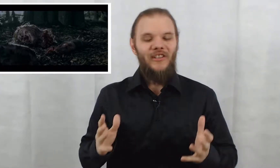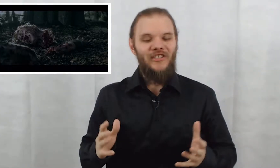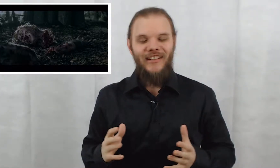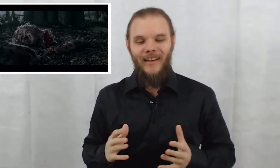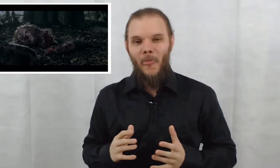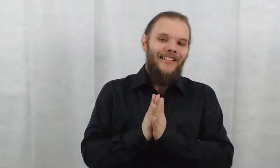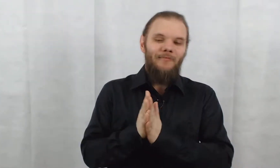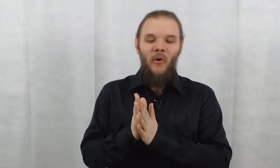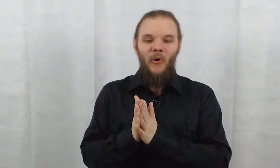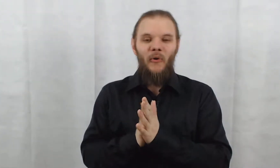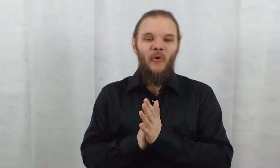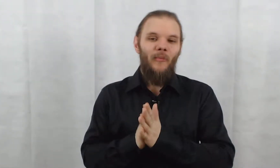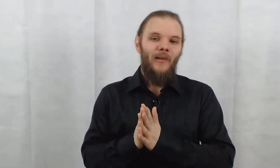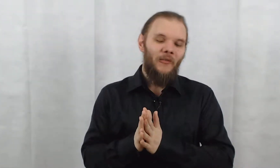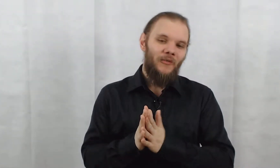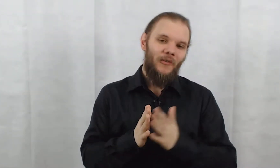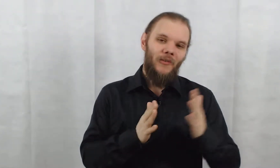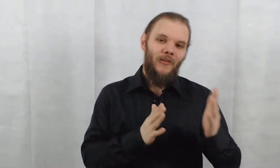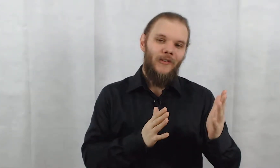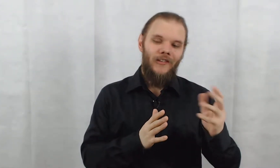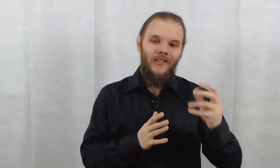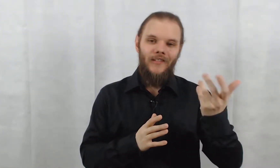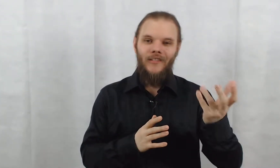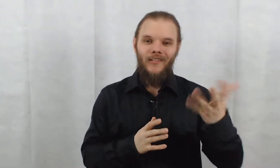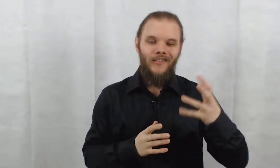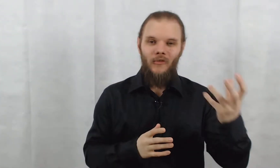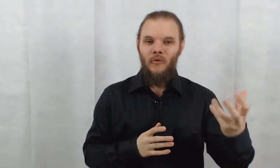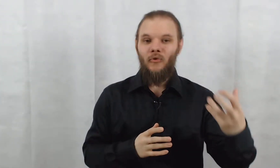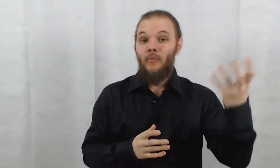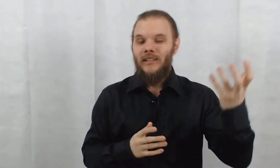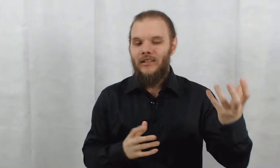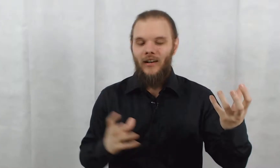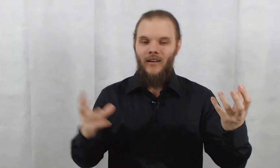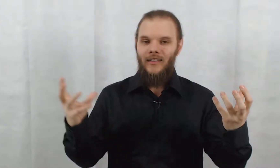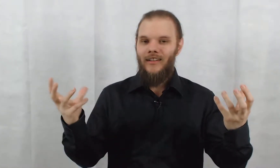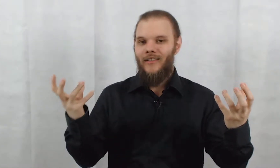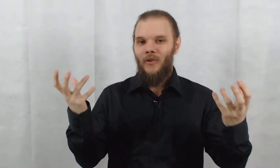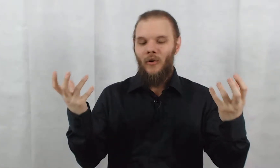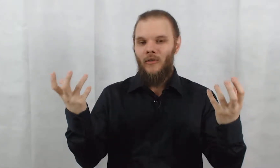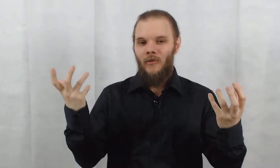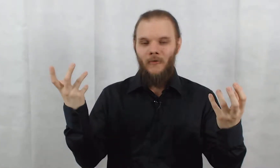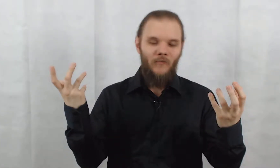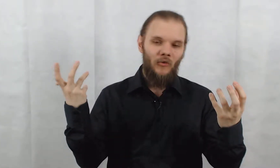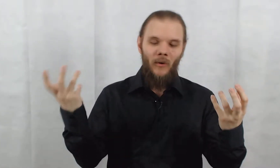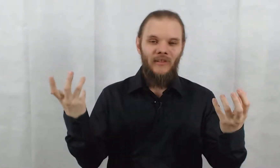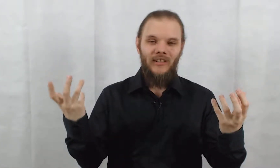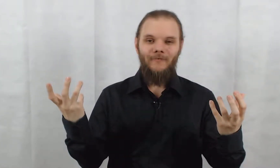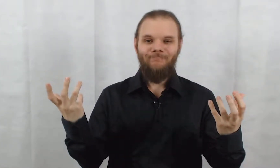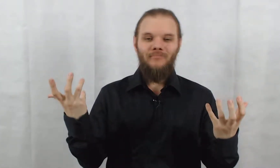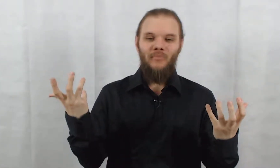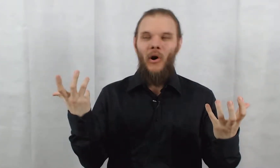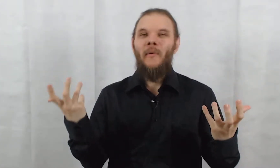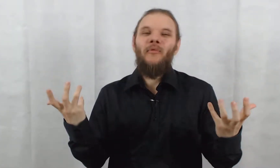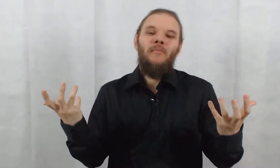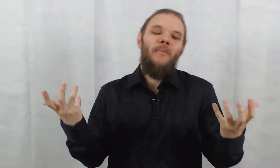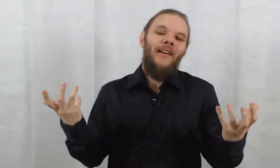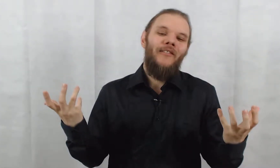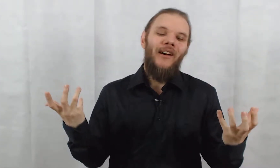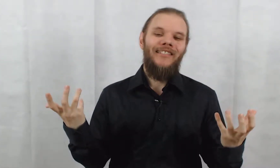génial. Bon, le combat entre le zombie et Swamp Thing. Bon, en même temps, il ne pas y avoir tellement